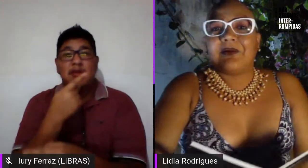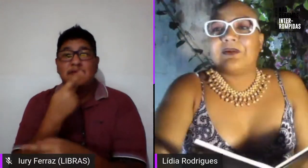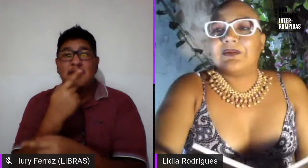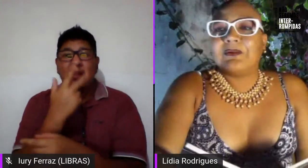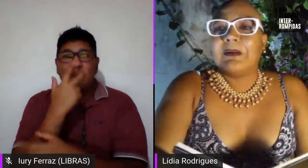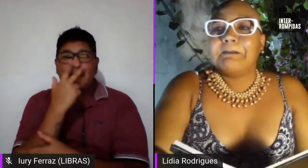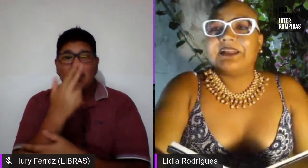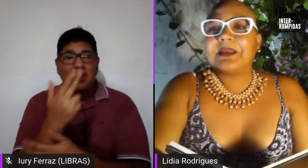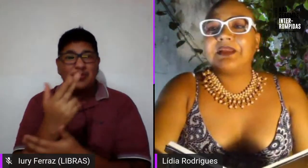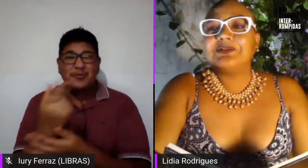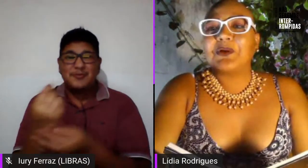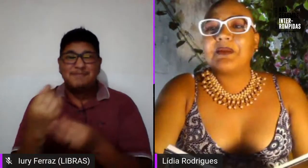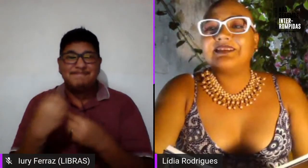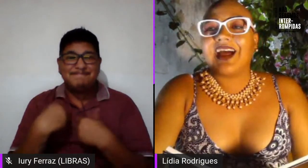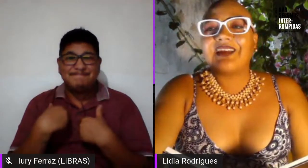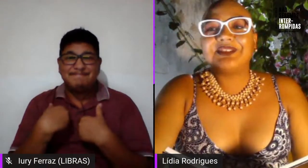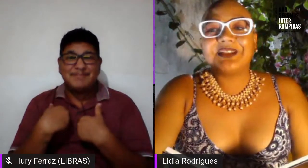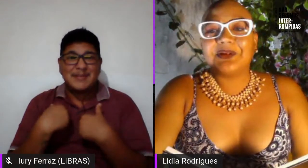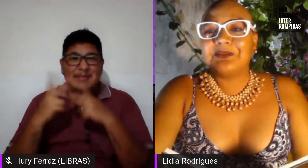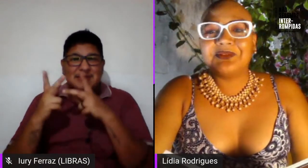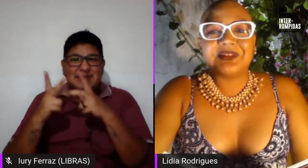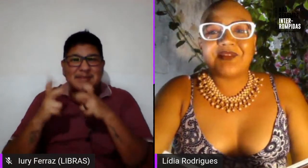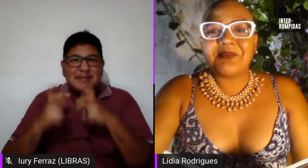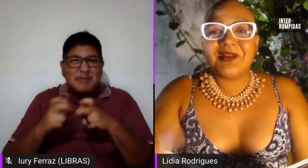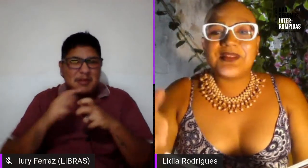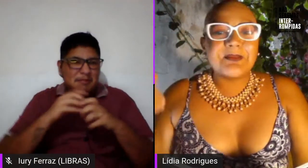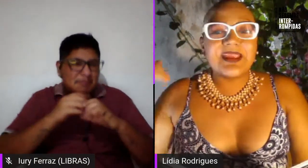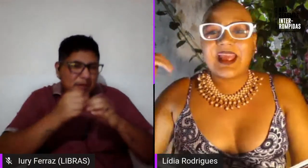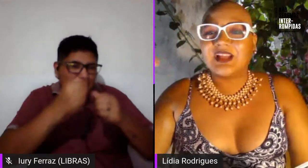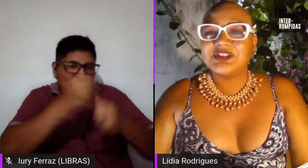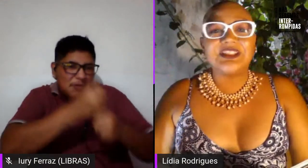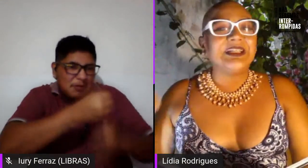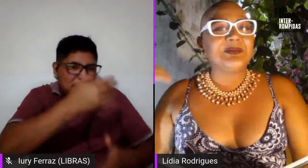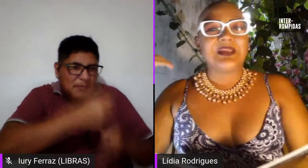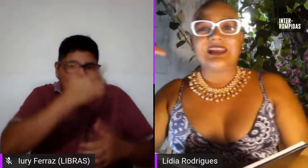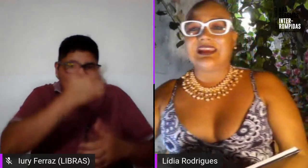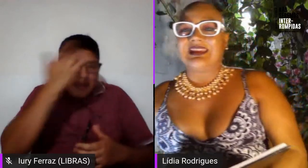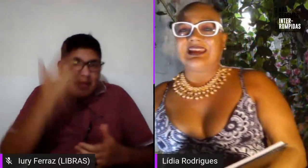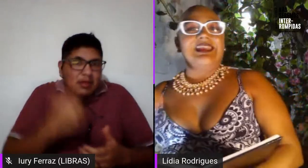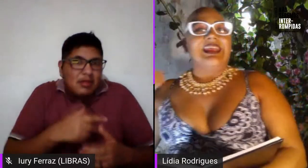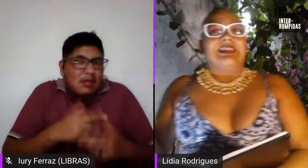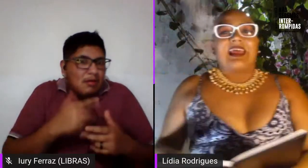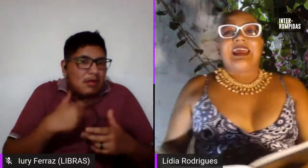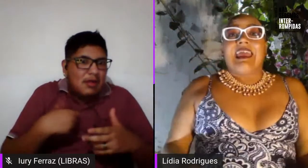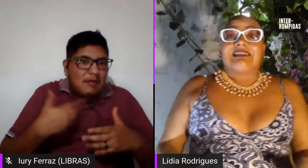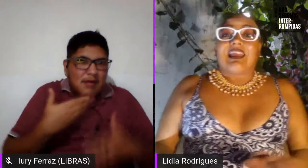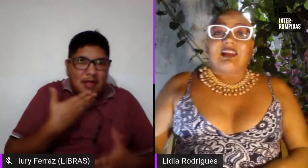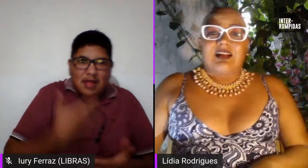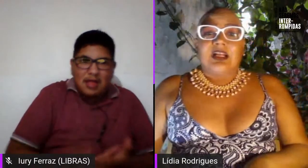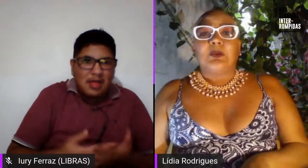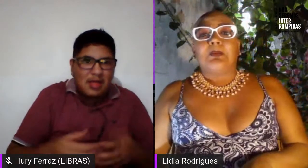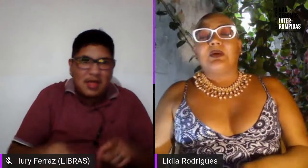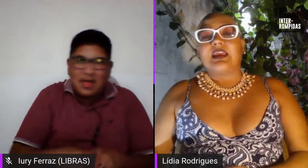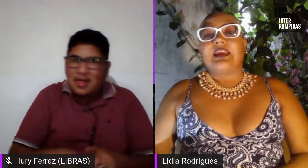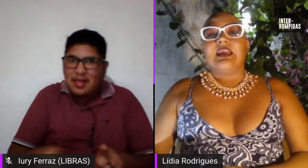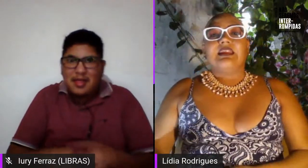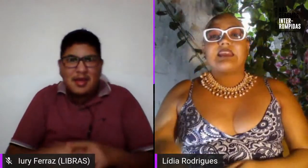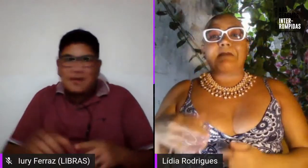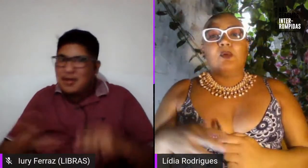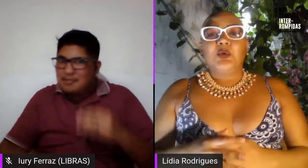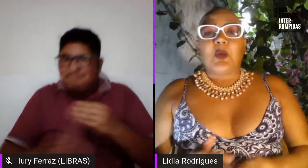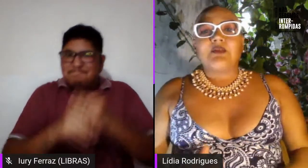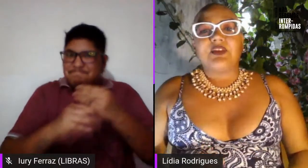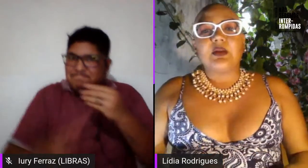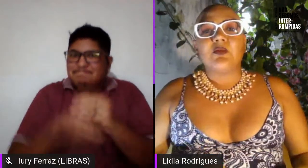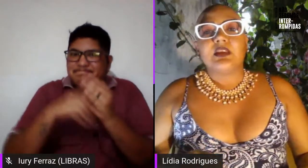eu percebi nos comentários que todo mundo estava meio que também reagindo e reiterando porque